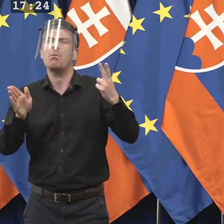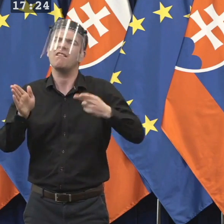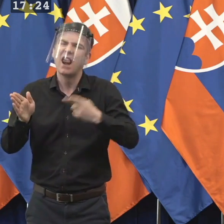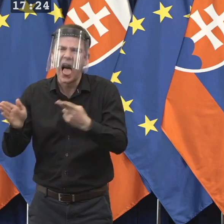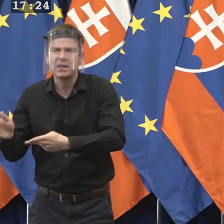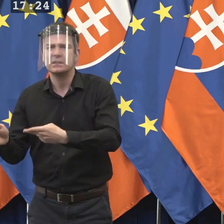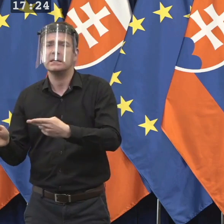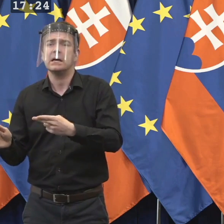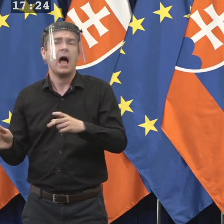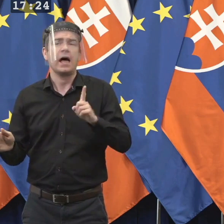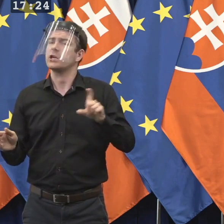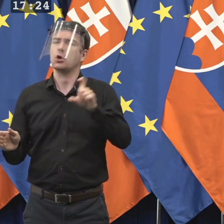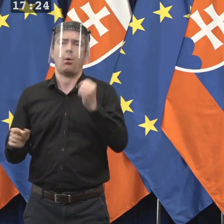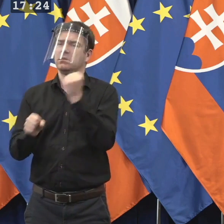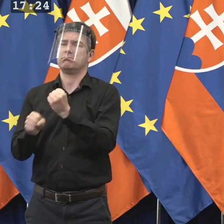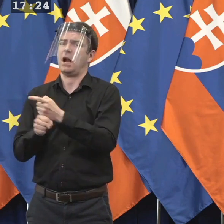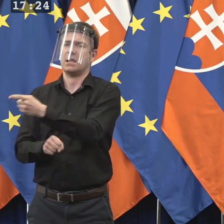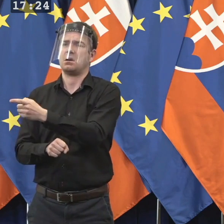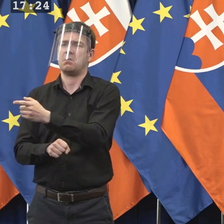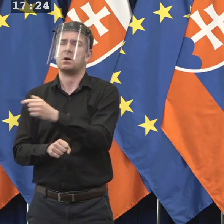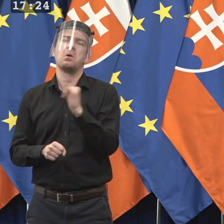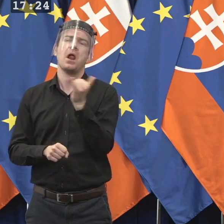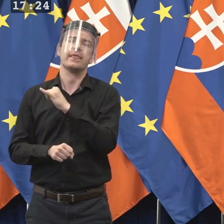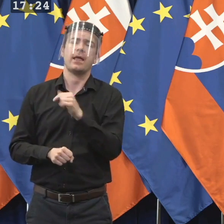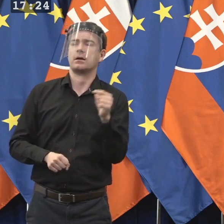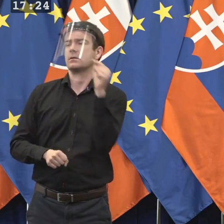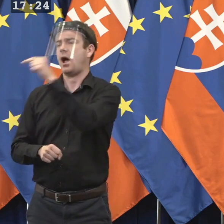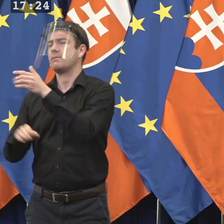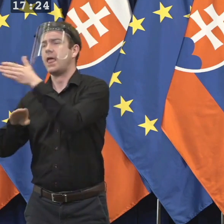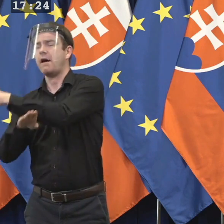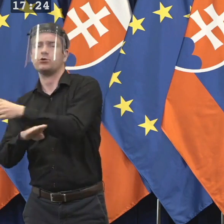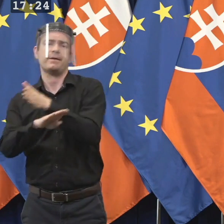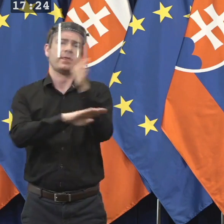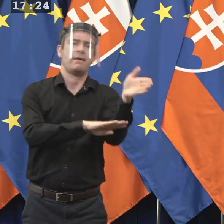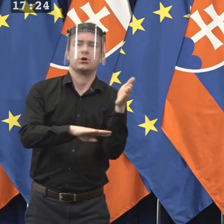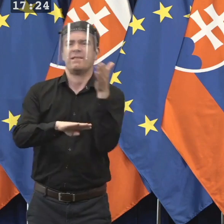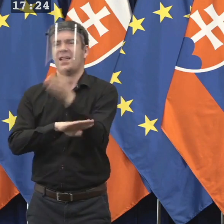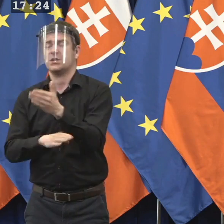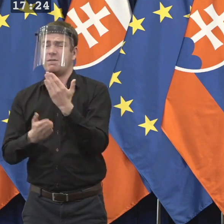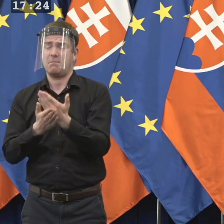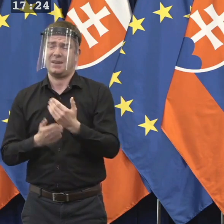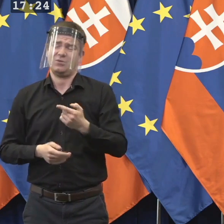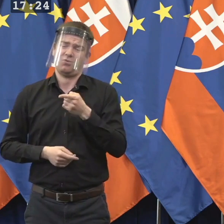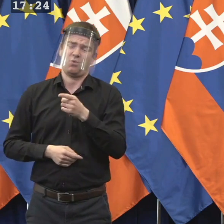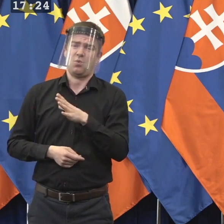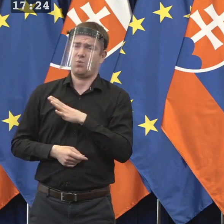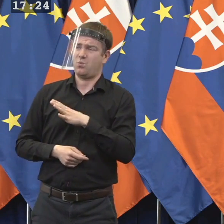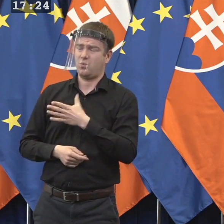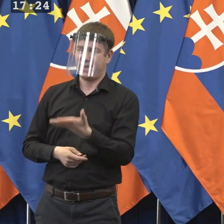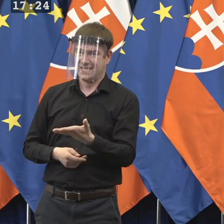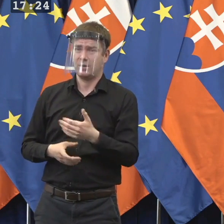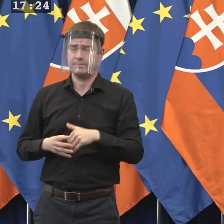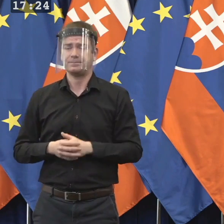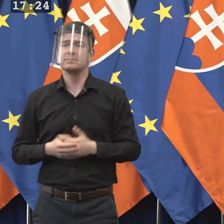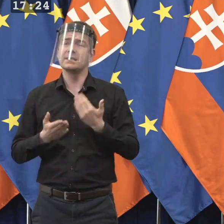republike. A vzhľadom na to obrovské ohrozenie ich samých je dosť možné, že